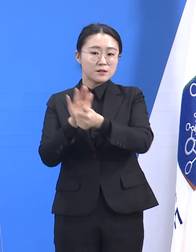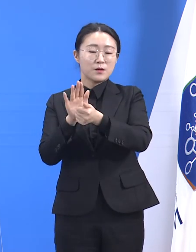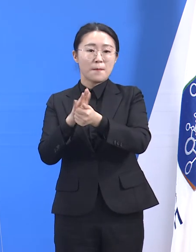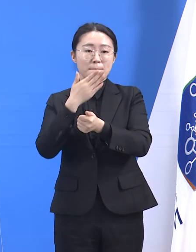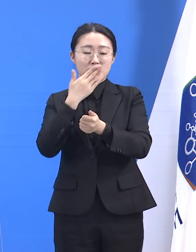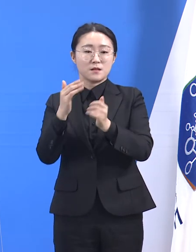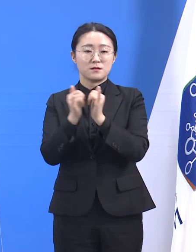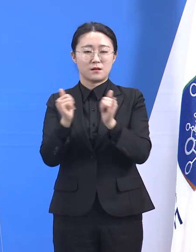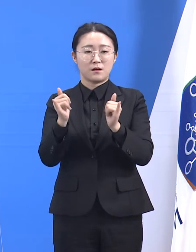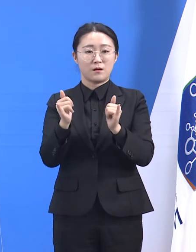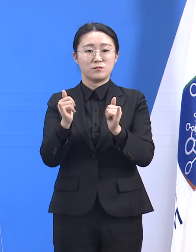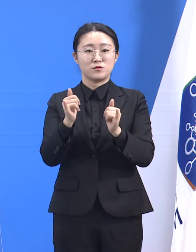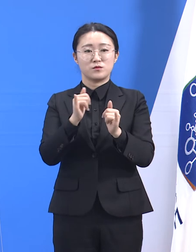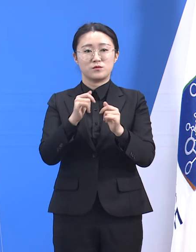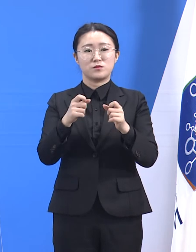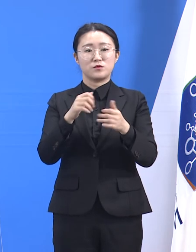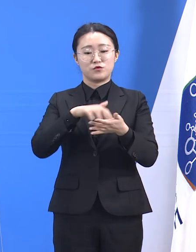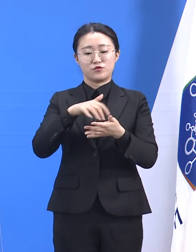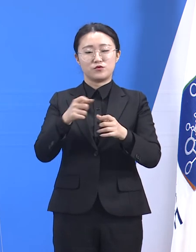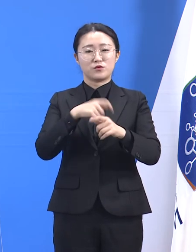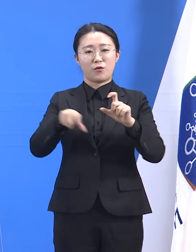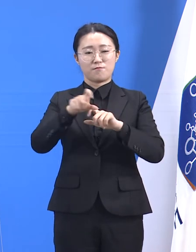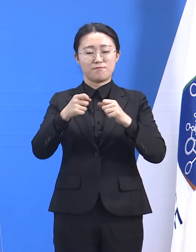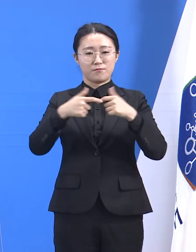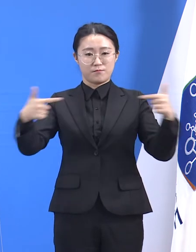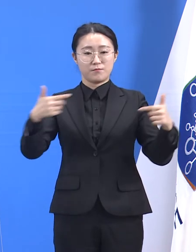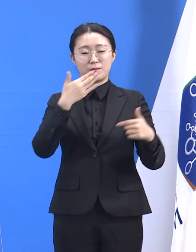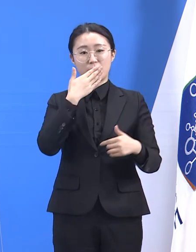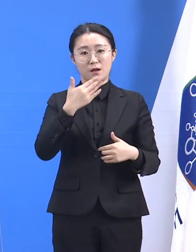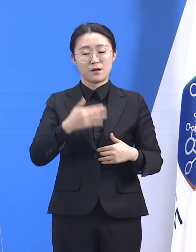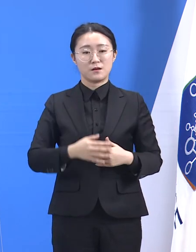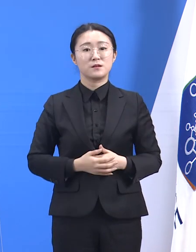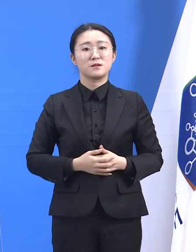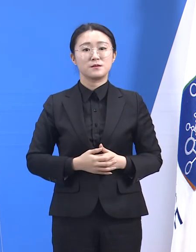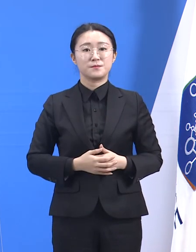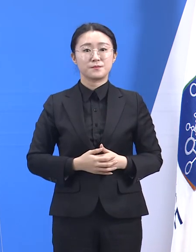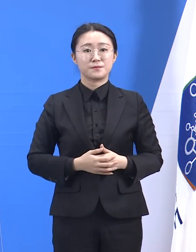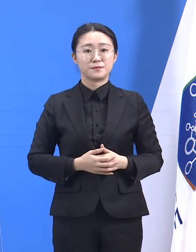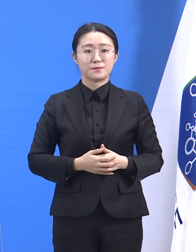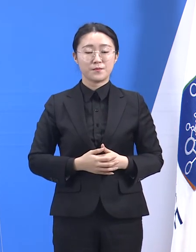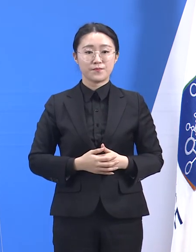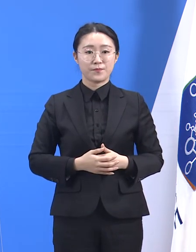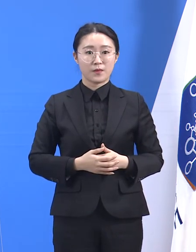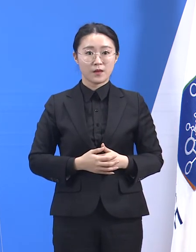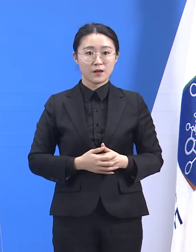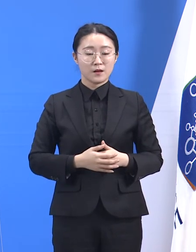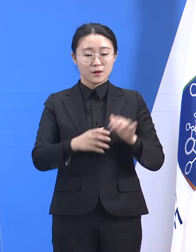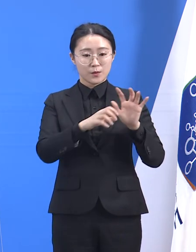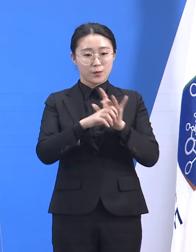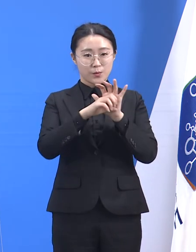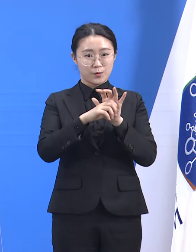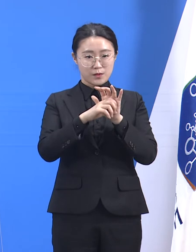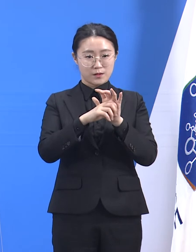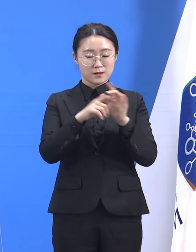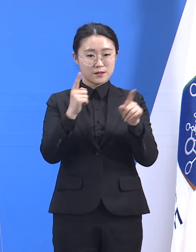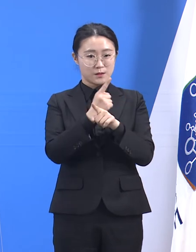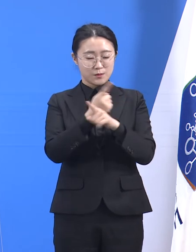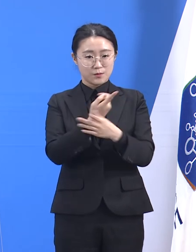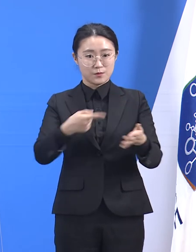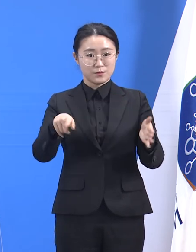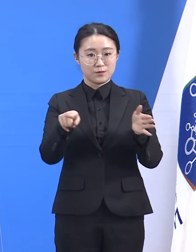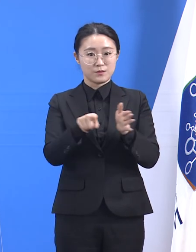제10호 생활치료센터 운영 전반을 위해 노력하셨던 경기도의료원 수원병원과 의료진 여러분들,